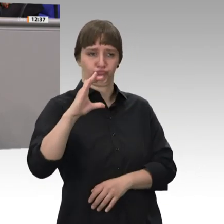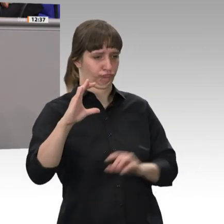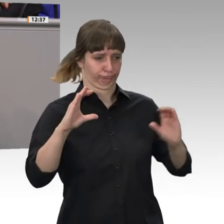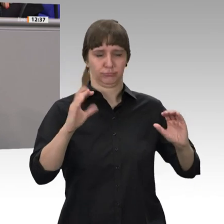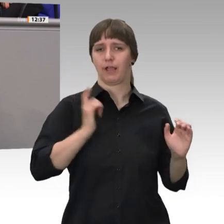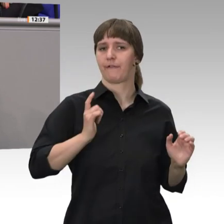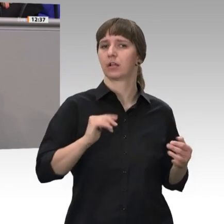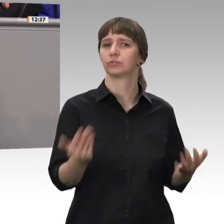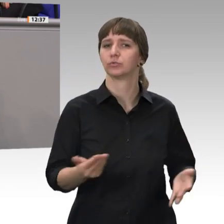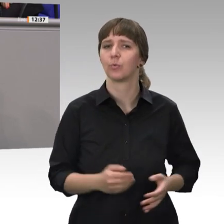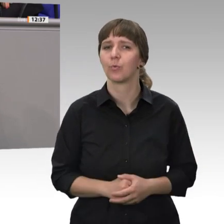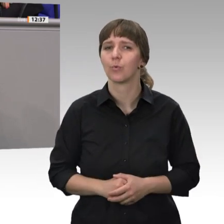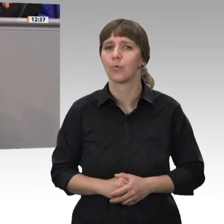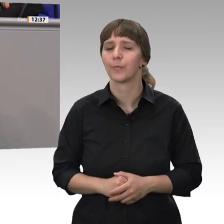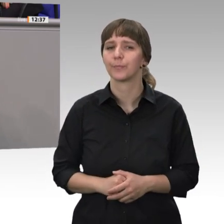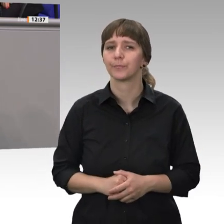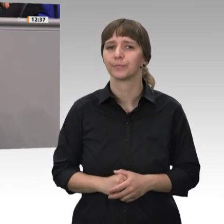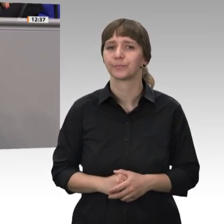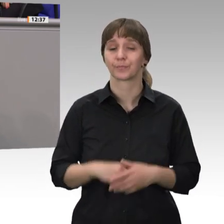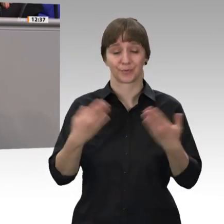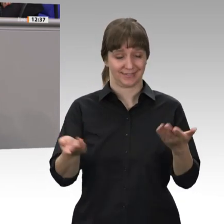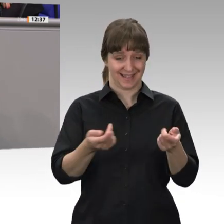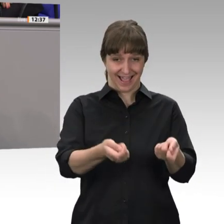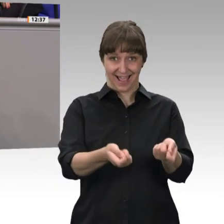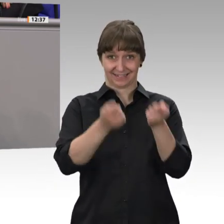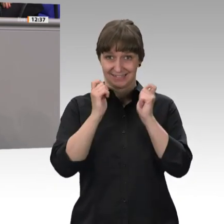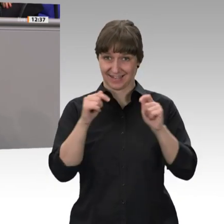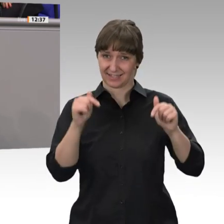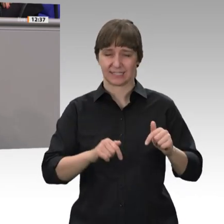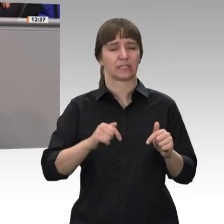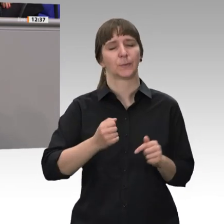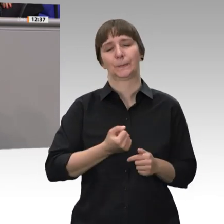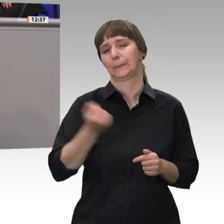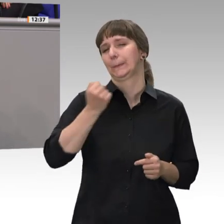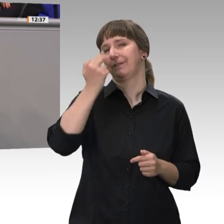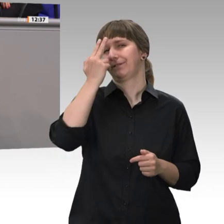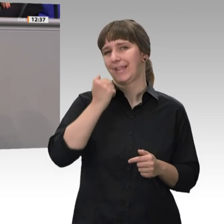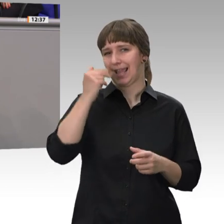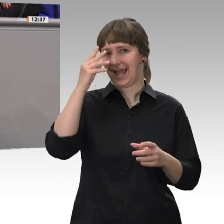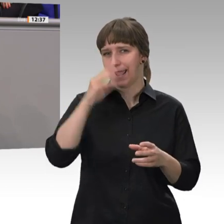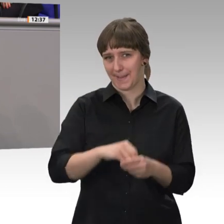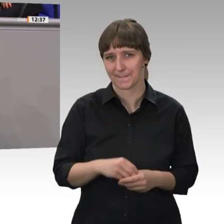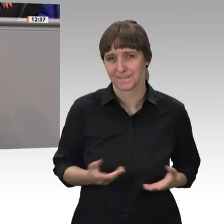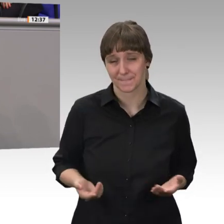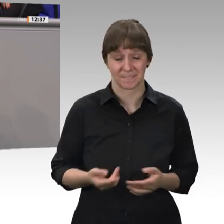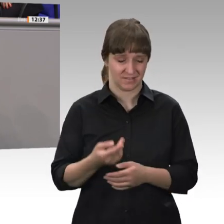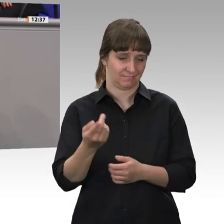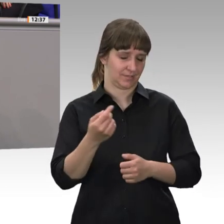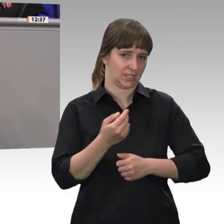Was jetzt an Anträgen hier vorliegt, hat den großen, großen Fehler. Es sind letztlich beides Vorschläge, für einen großen